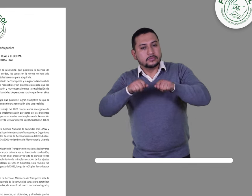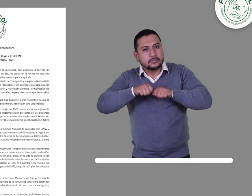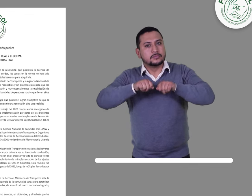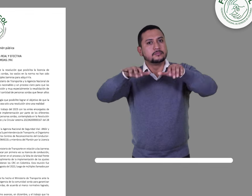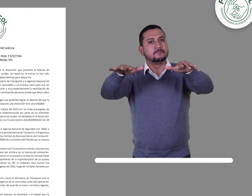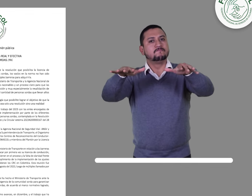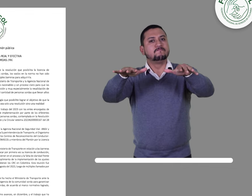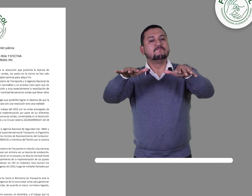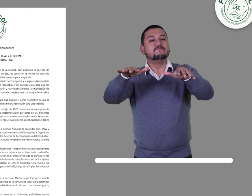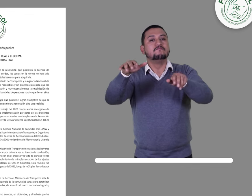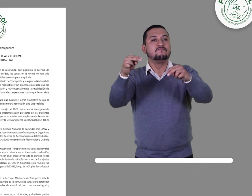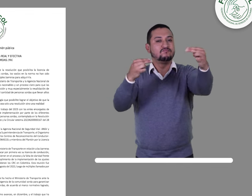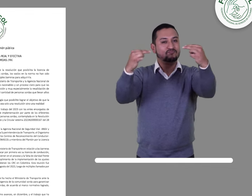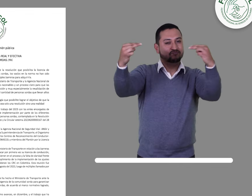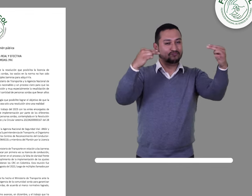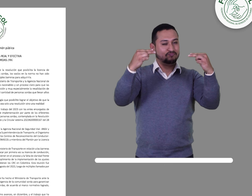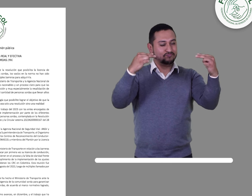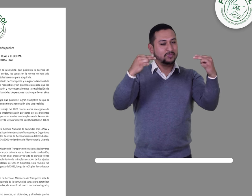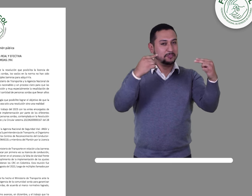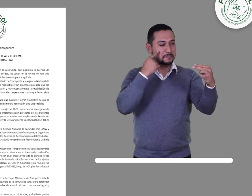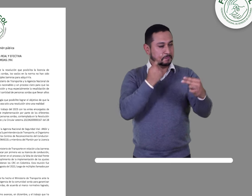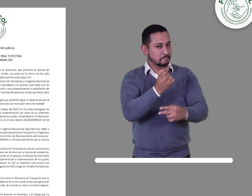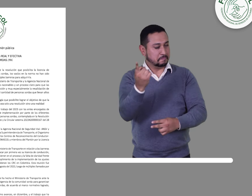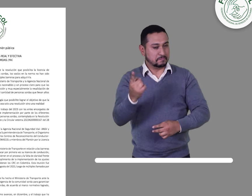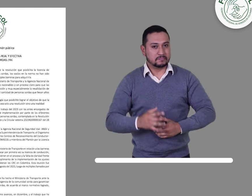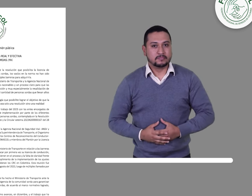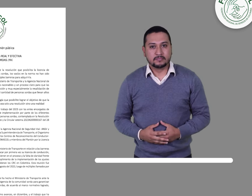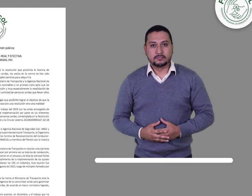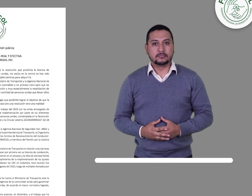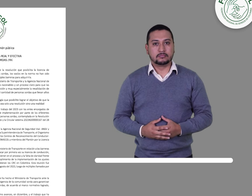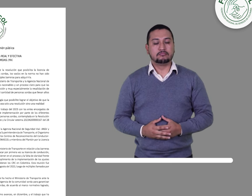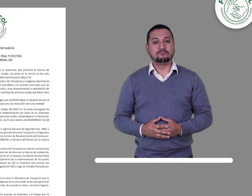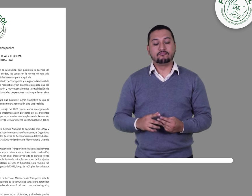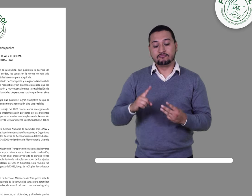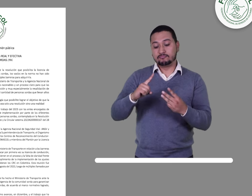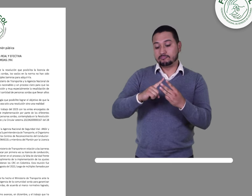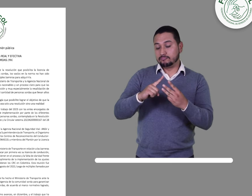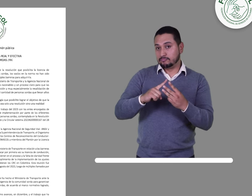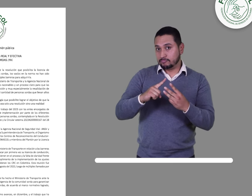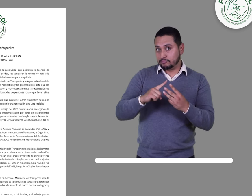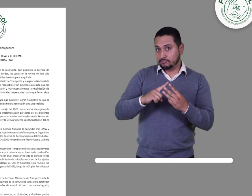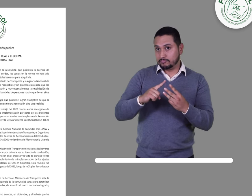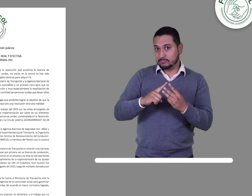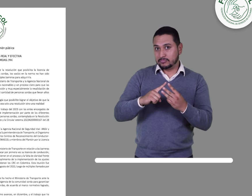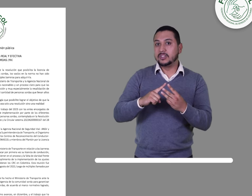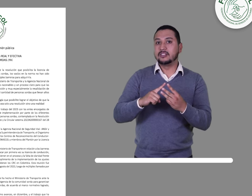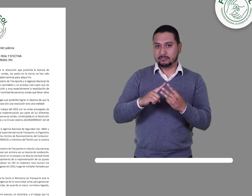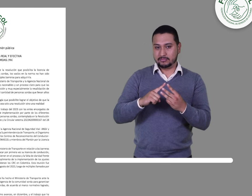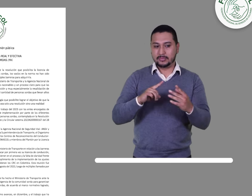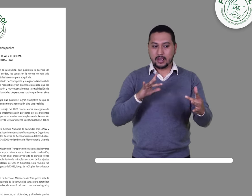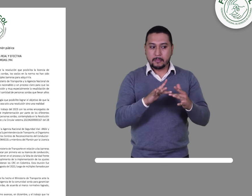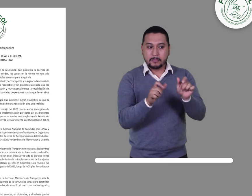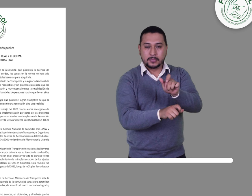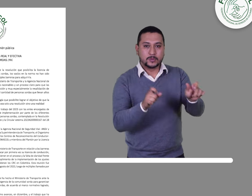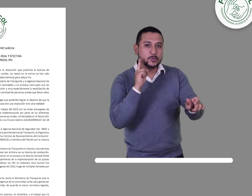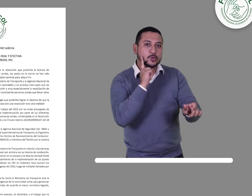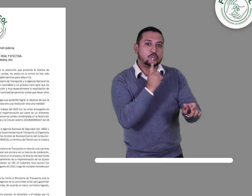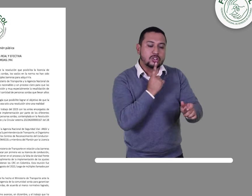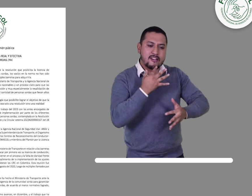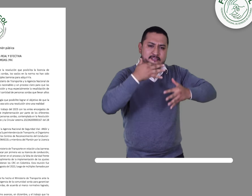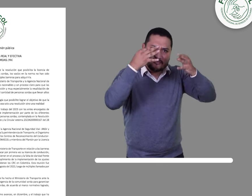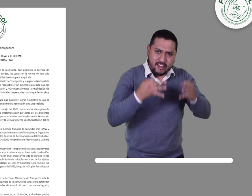Comunicado a la opinión pública Licencia de conducción real y efectiva para personas sordas